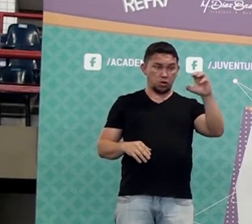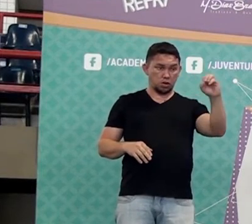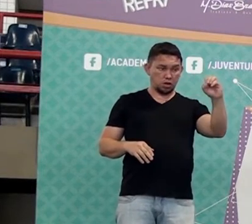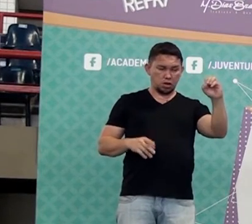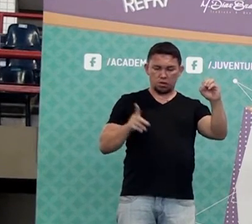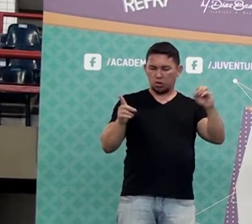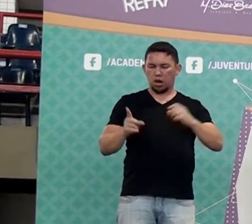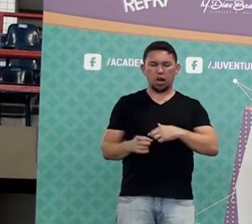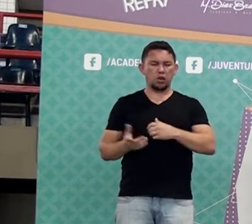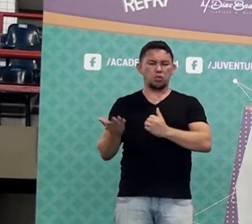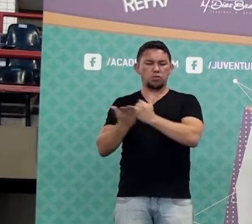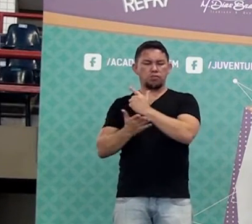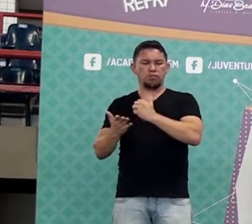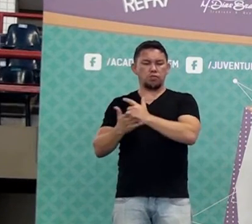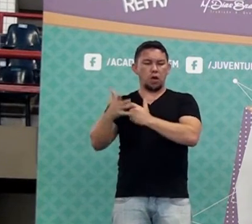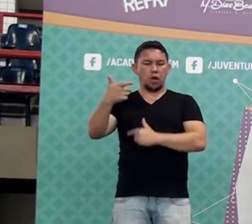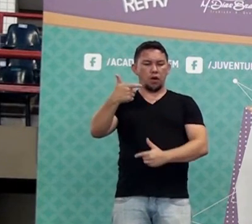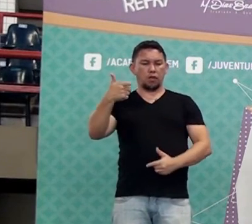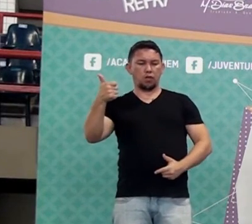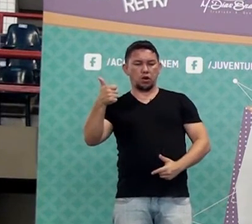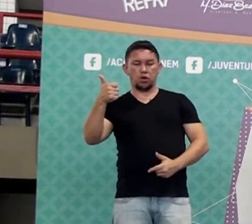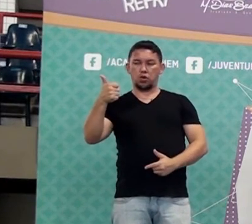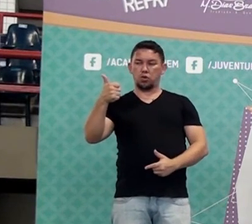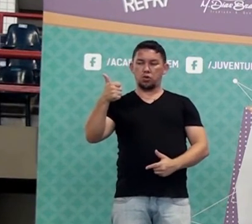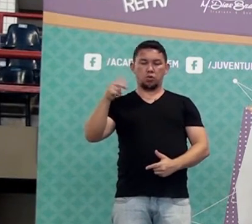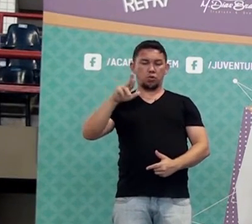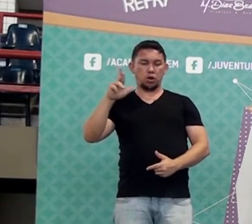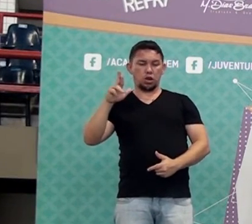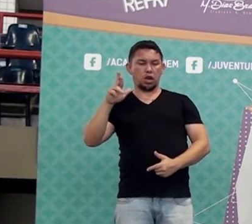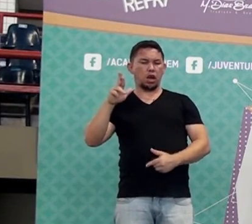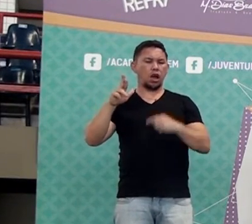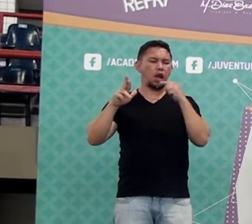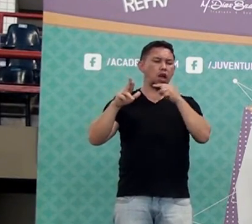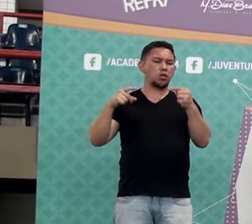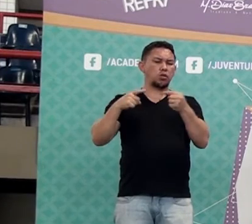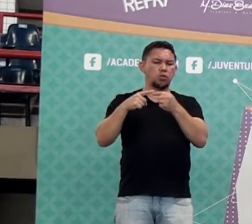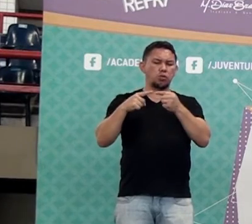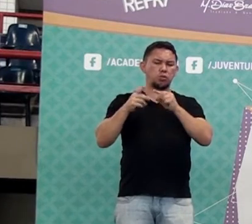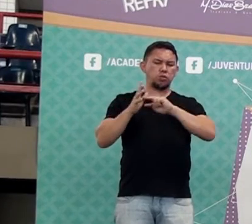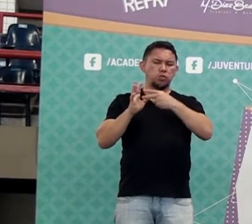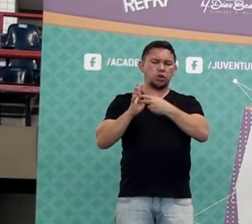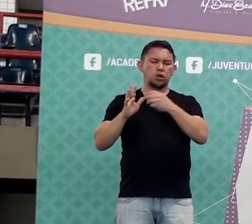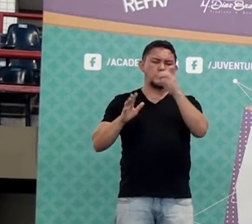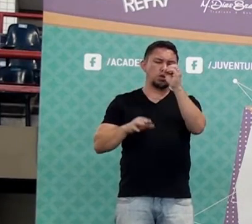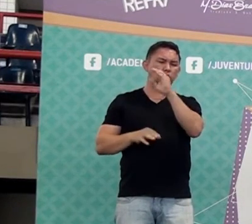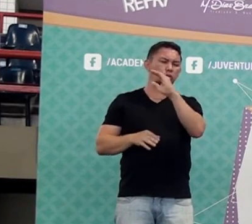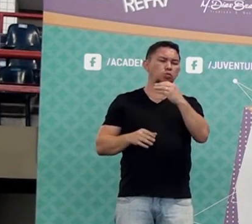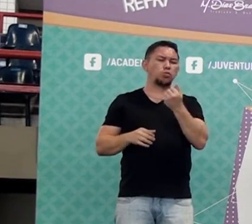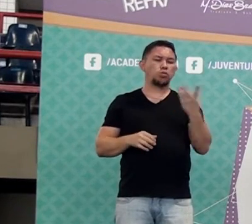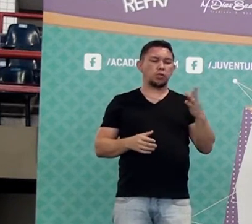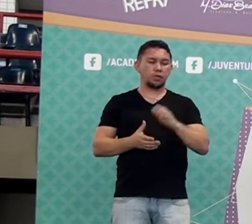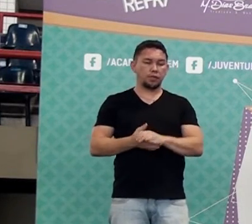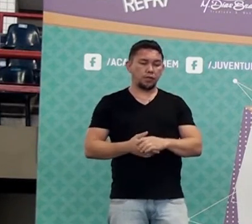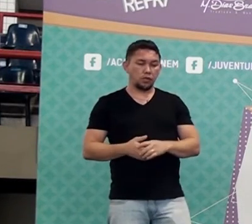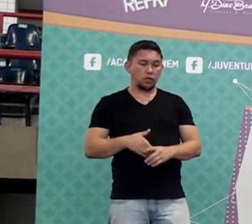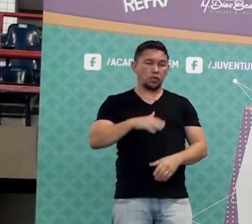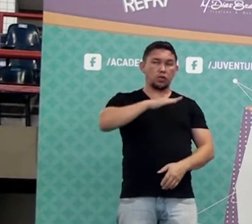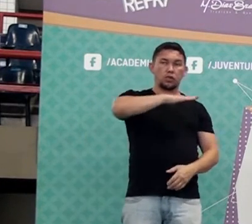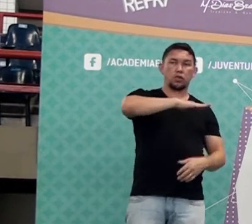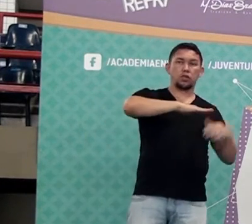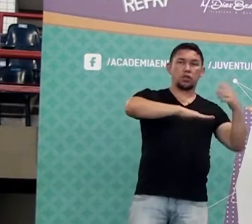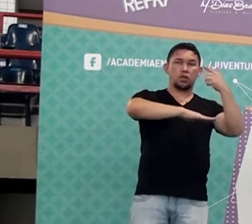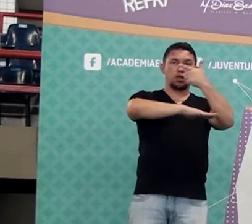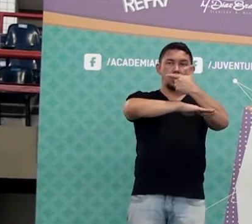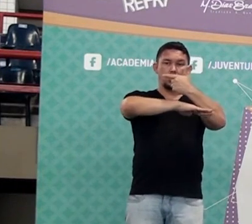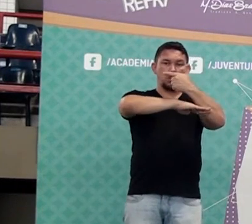reais, eu gastei quantos por cento? Vamos começar montando a fração. Vinte e um de trezentos. Que